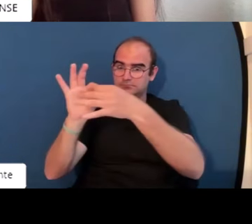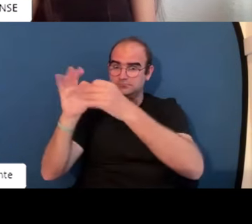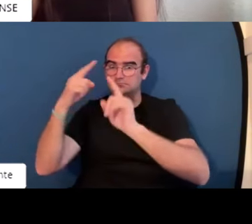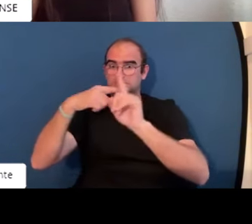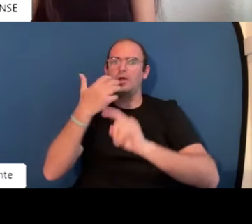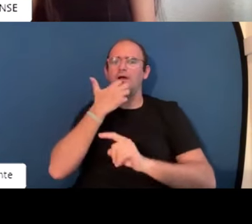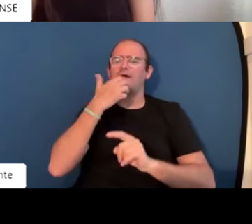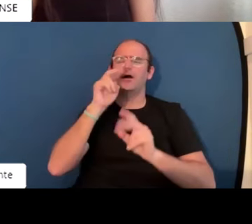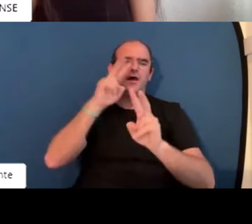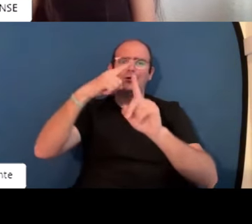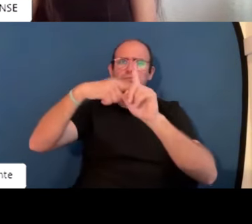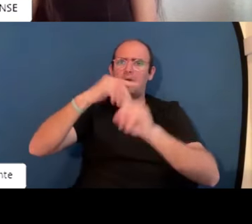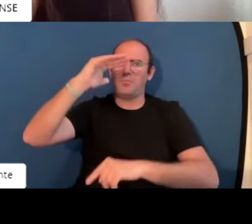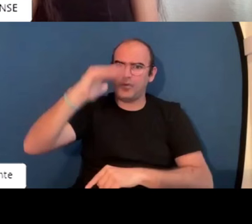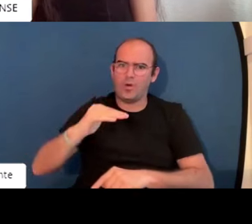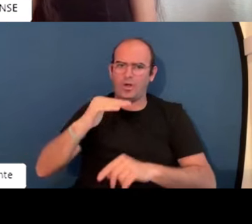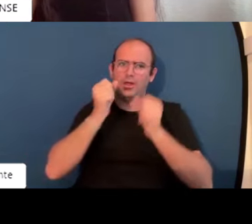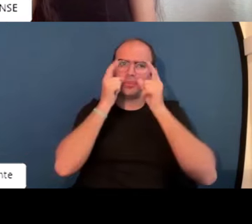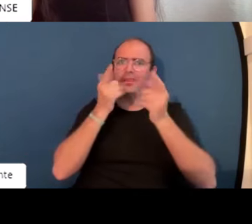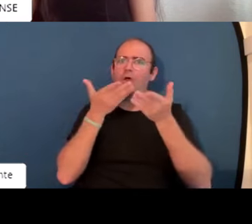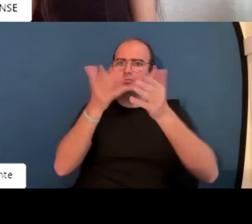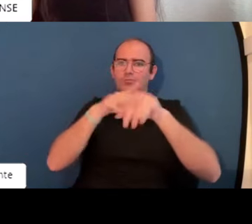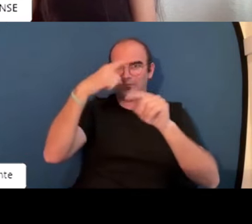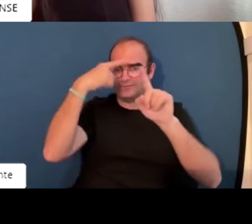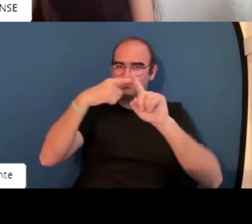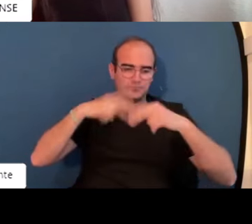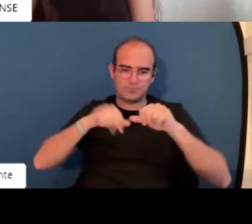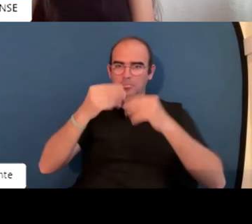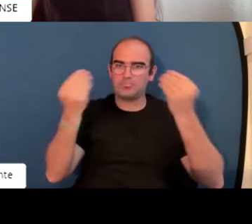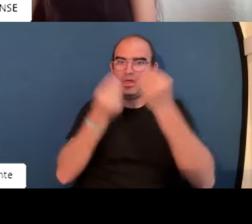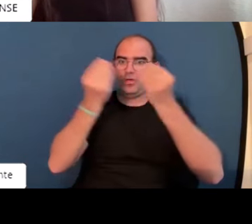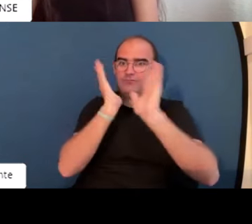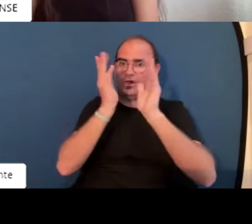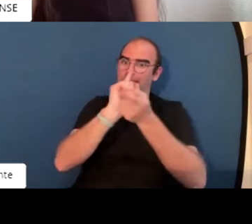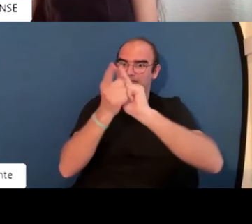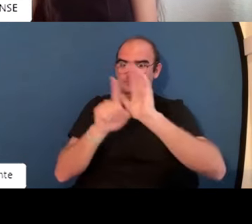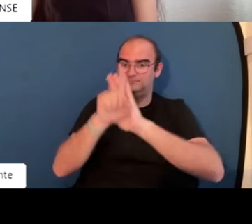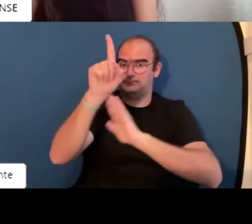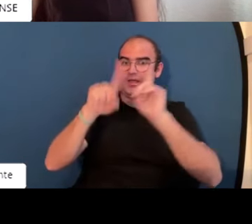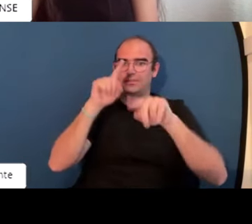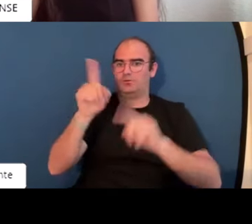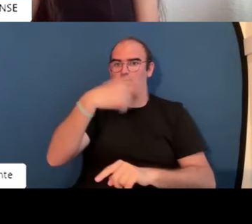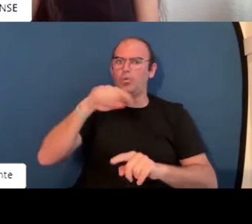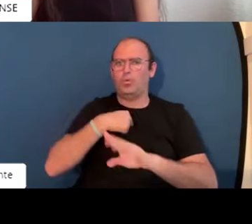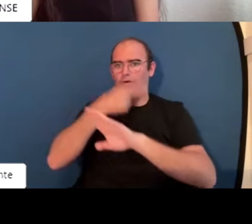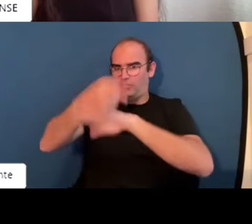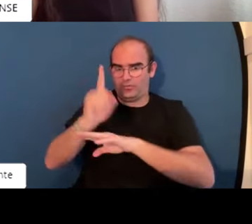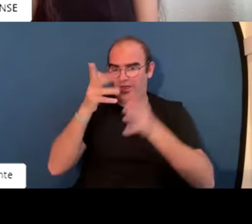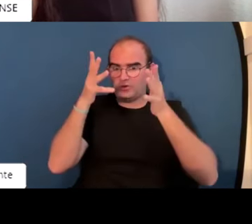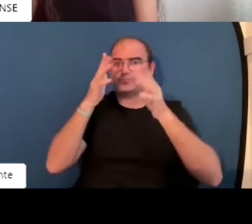pueden evaluar cuál es el nivel en cada una de estas destrezas que tú tienes y